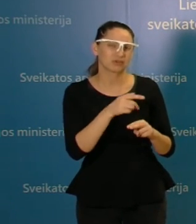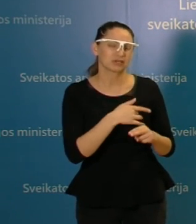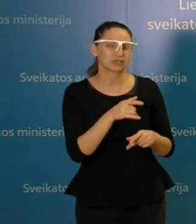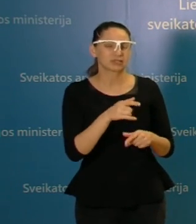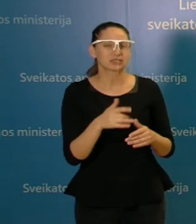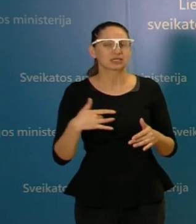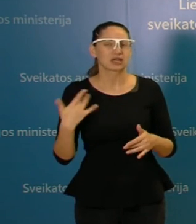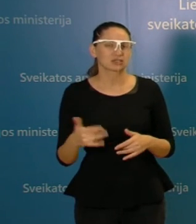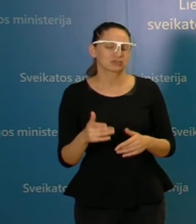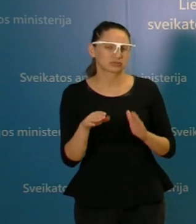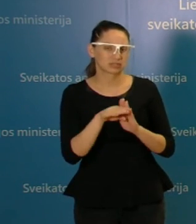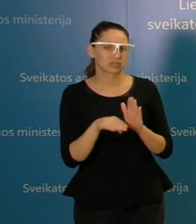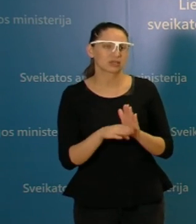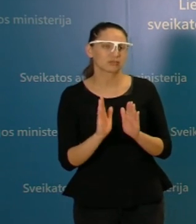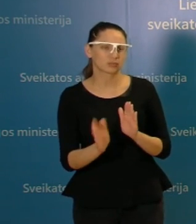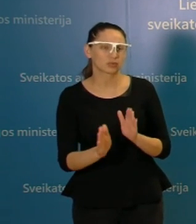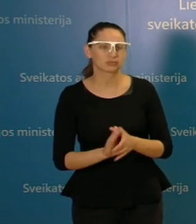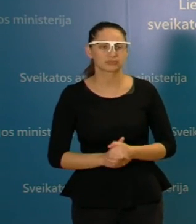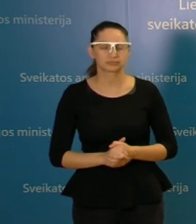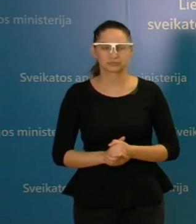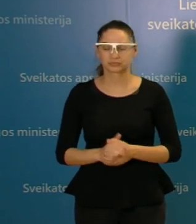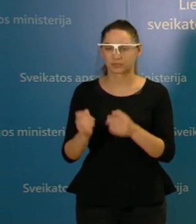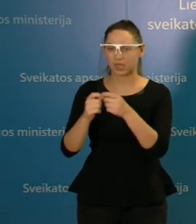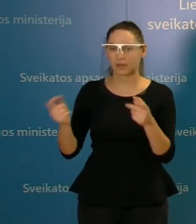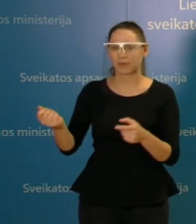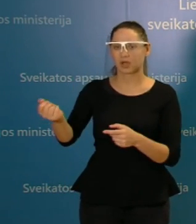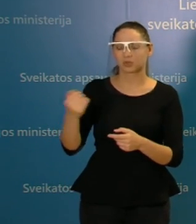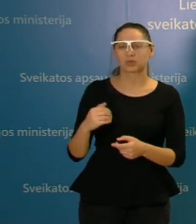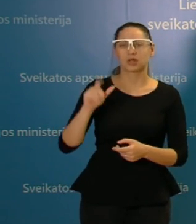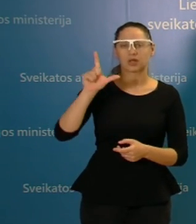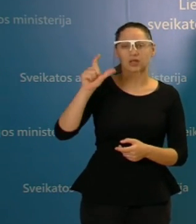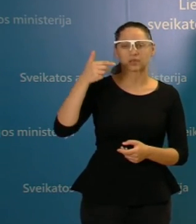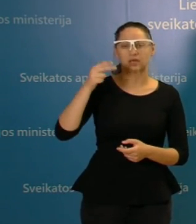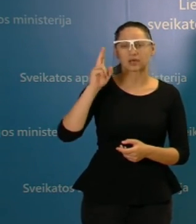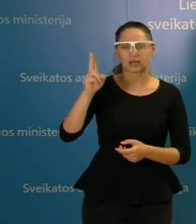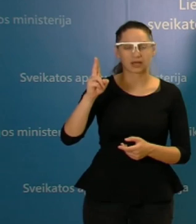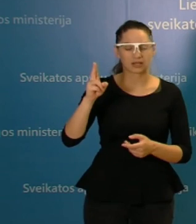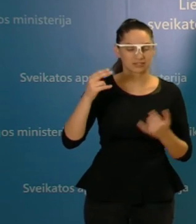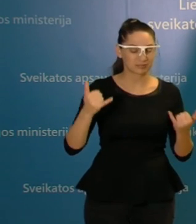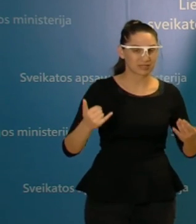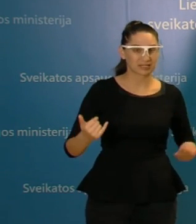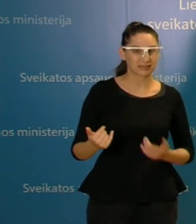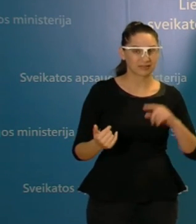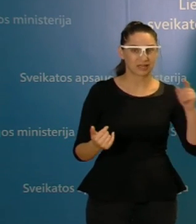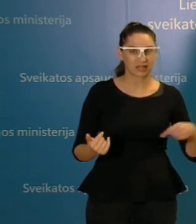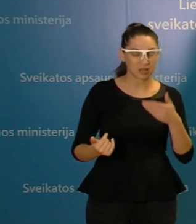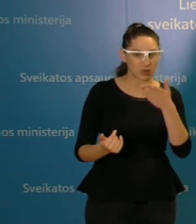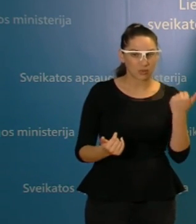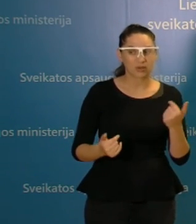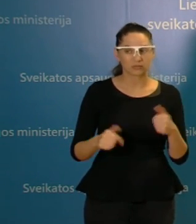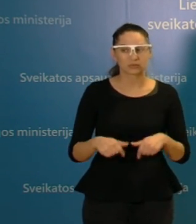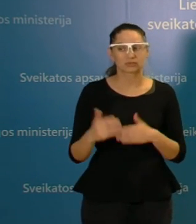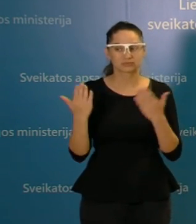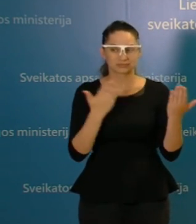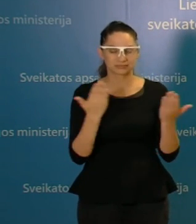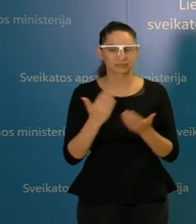Taip, išrašto atsistų klausimų matau, visi lanka užros nėra, tai aš jos atsistą klausimą paskaitysiu.